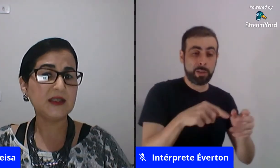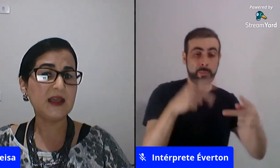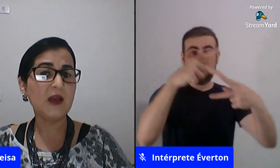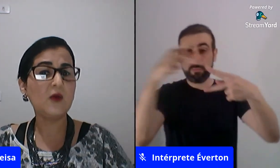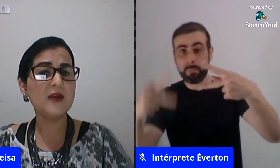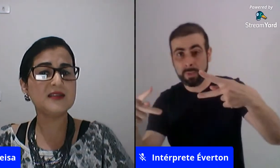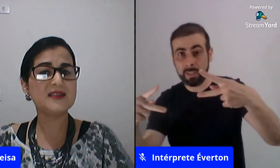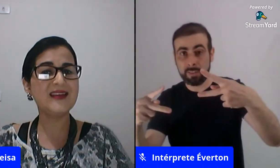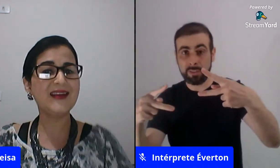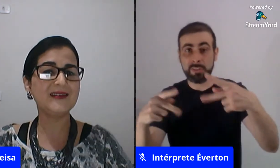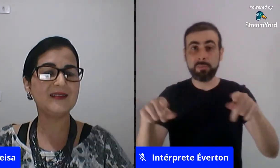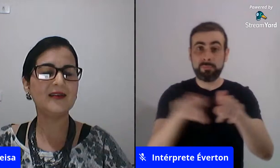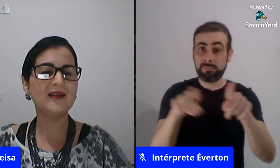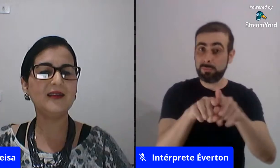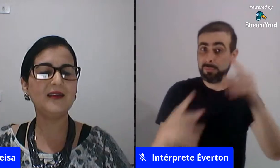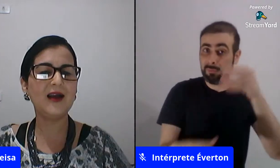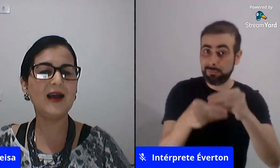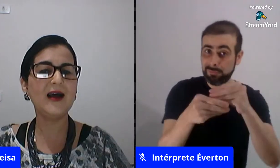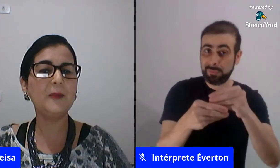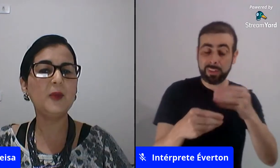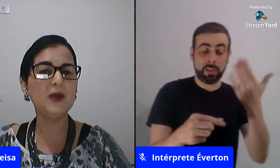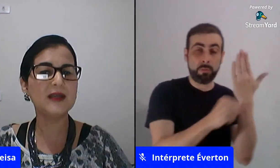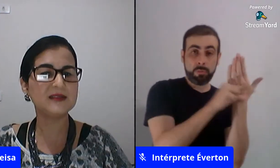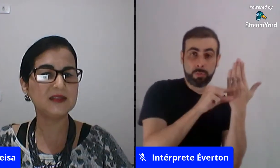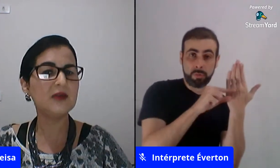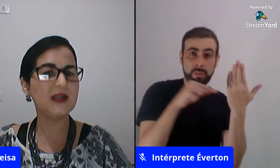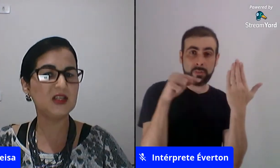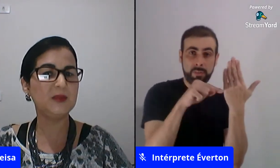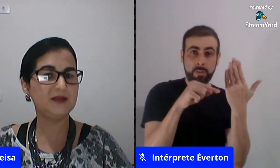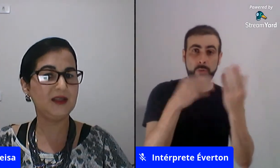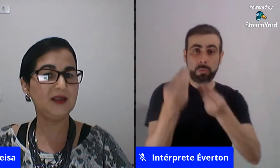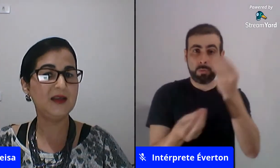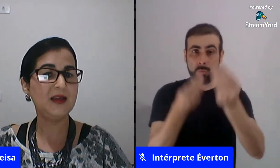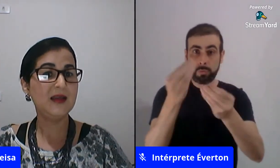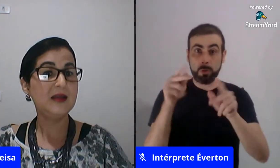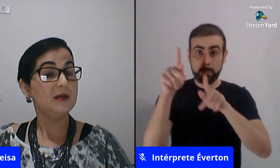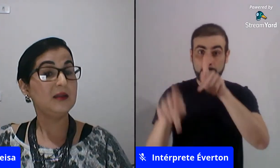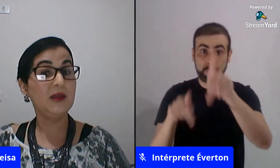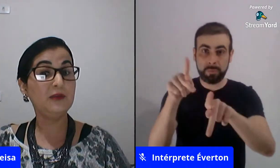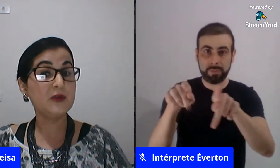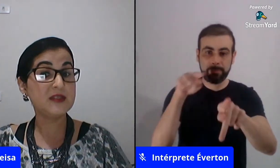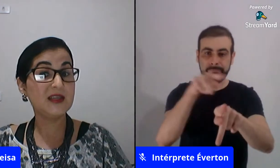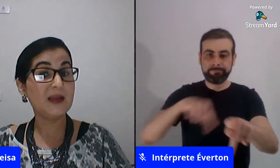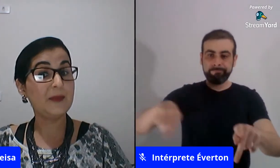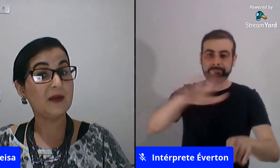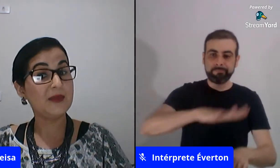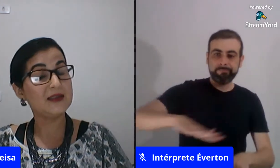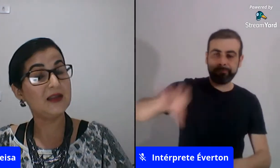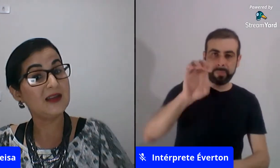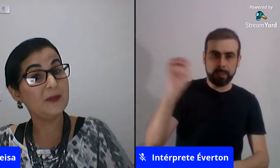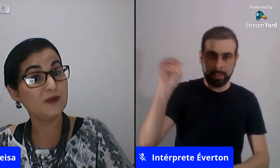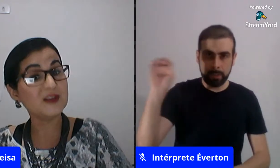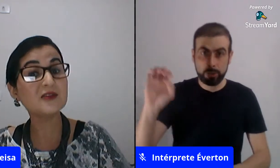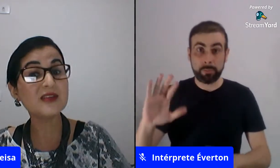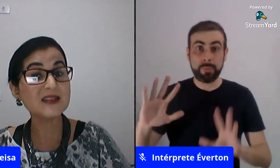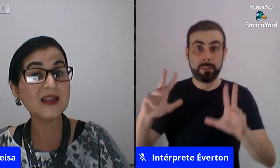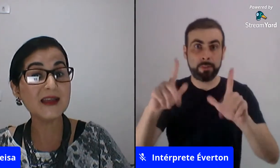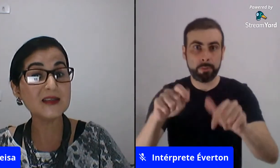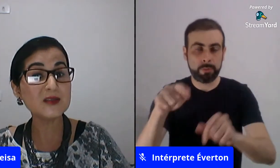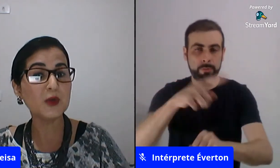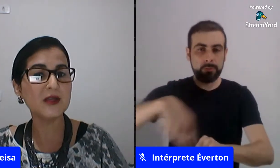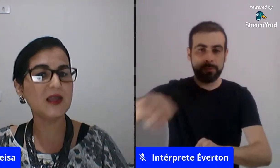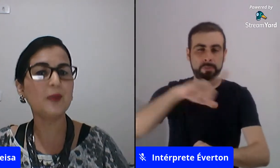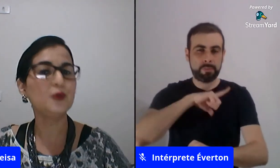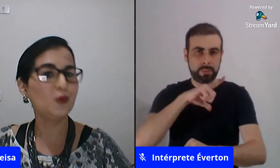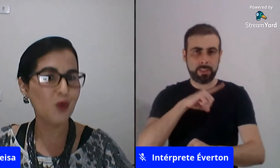diz assim que é reconhecer a população LGBT também influencia na aprovação das